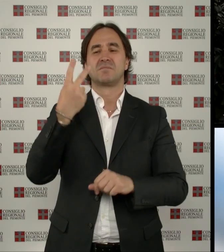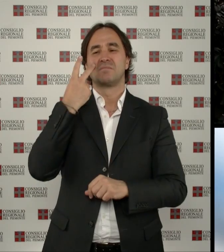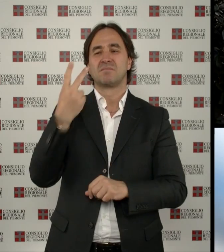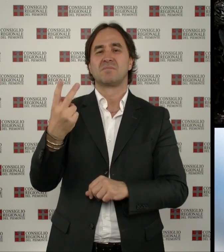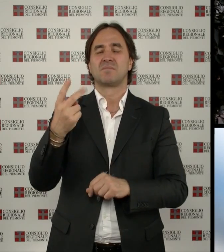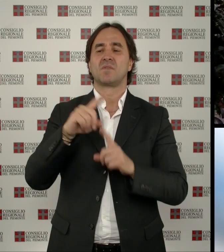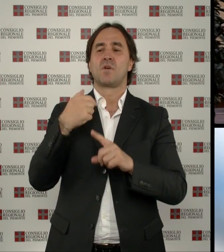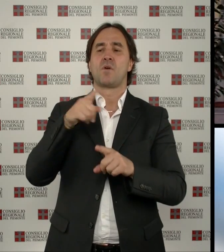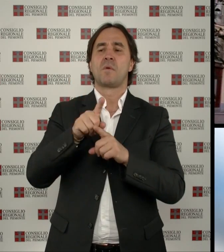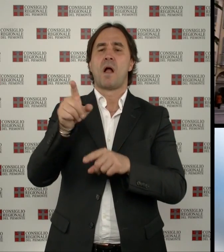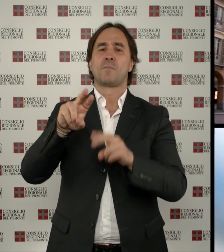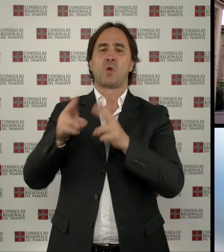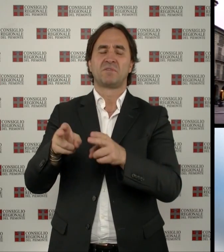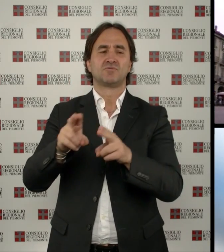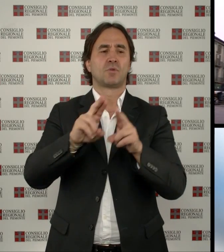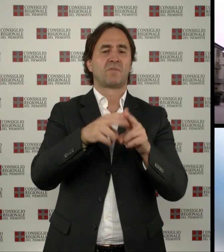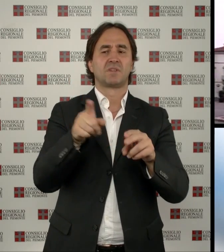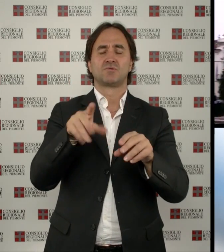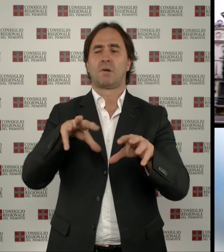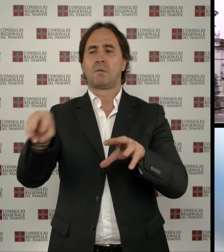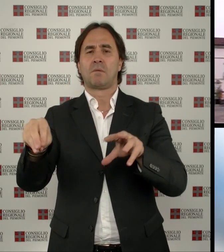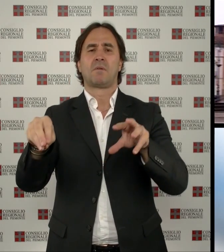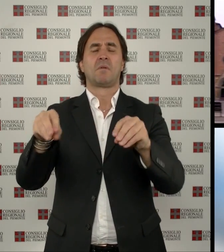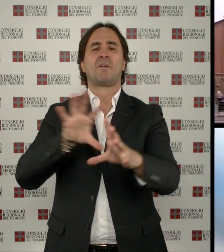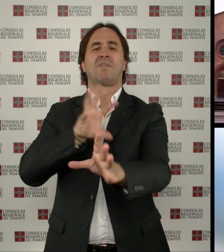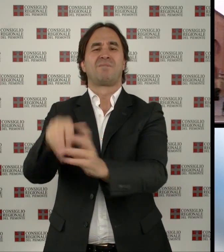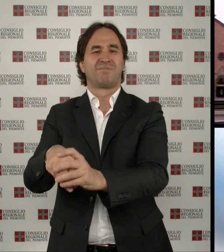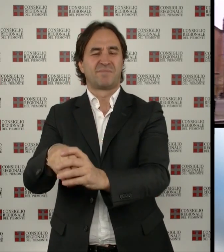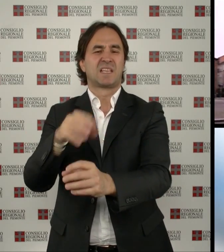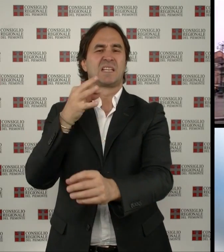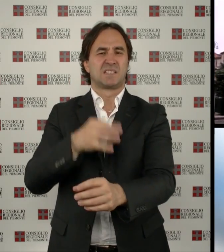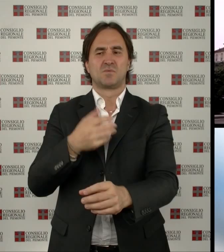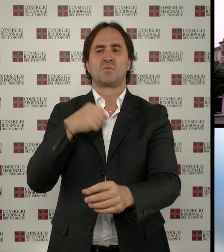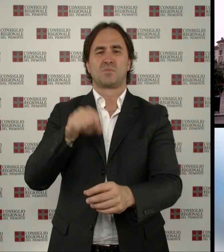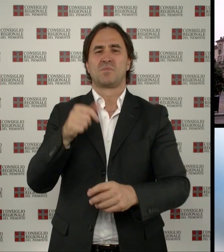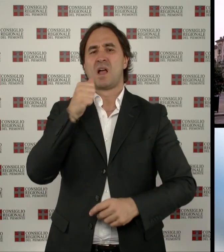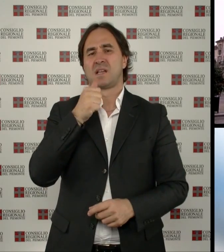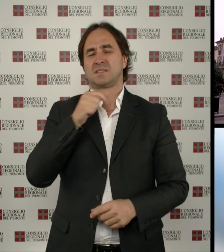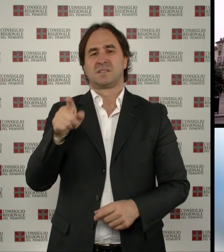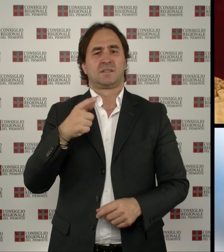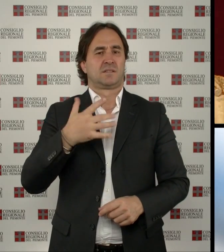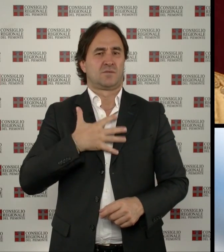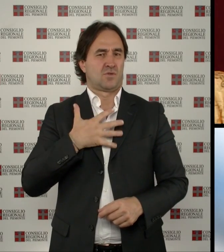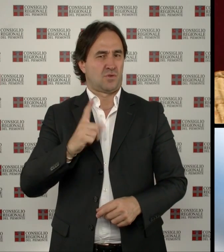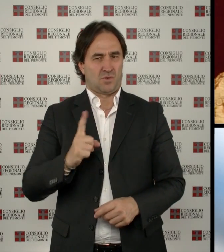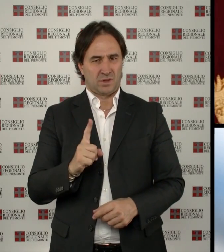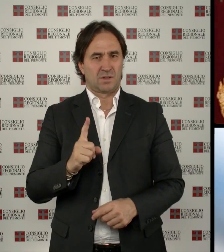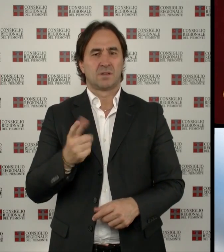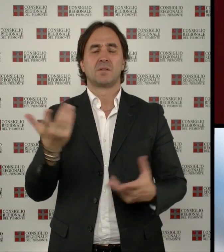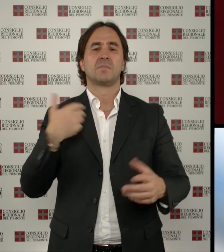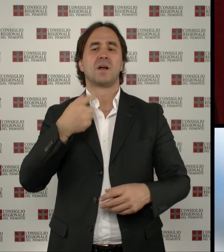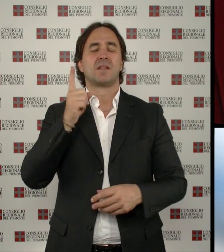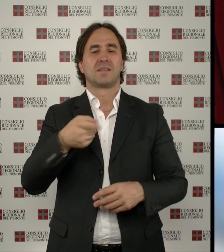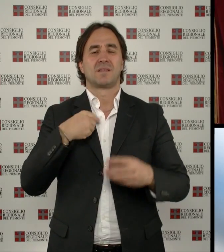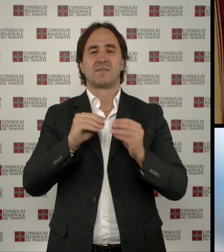provincia rispetto a un'altra. Questo non può far piacere agli astigiani e io ritengo che il grande lavoro che deve essere fatto in